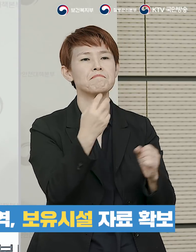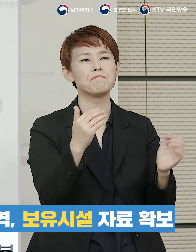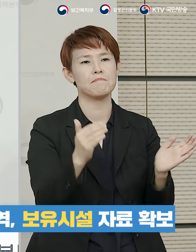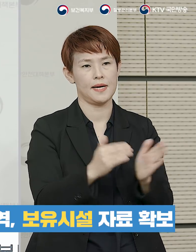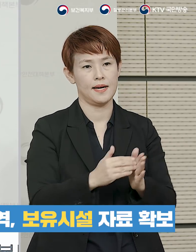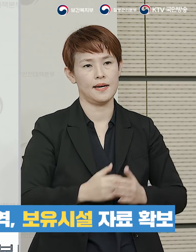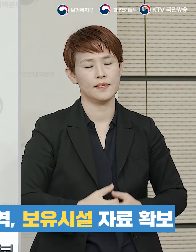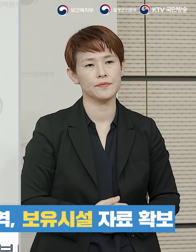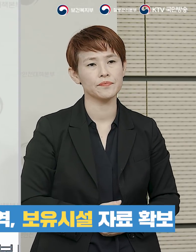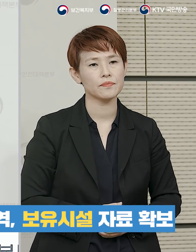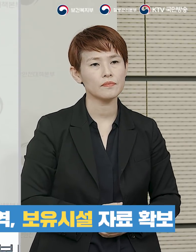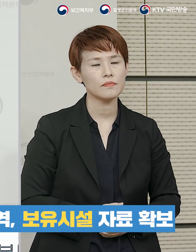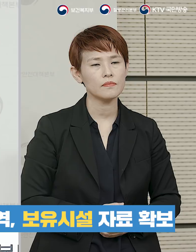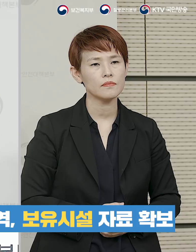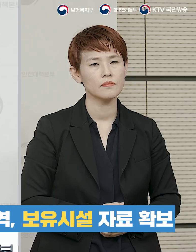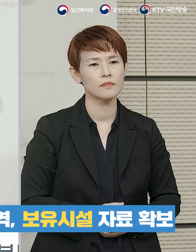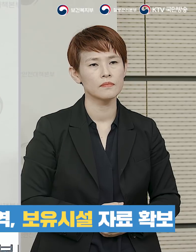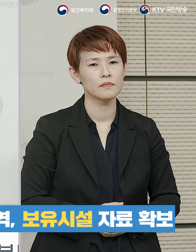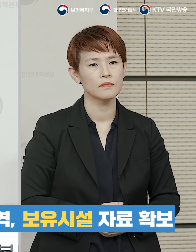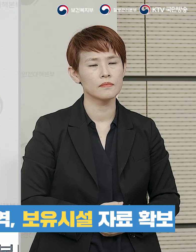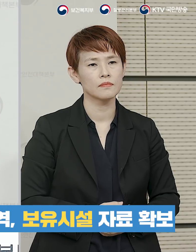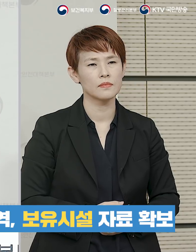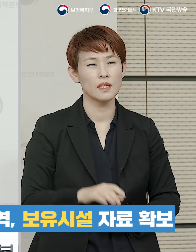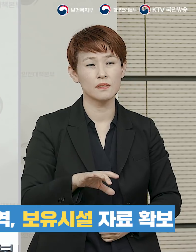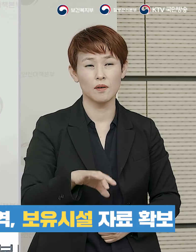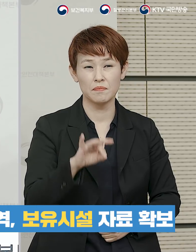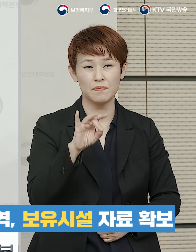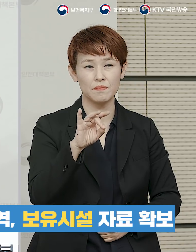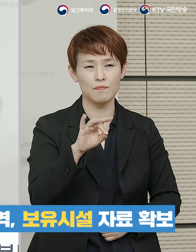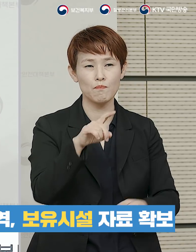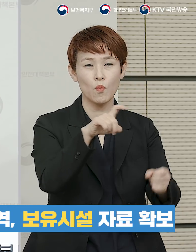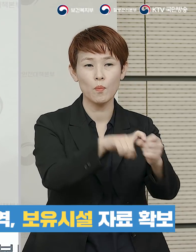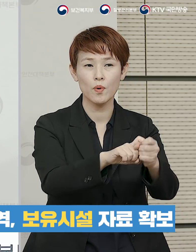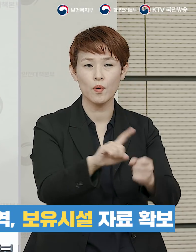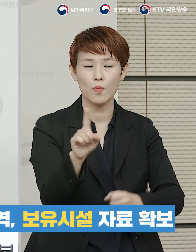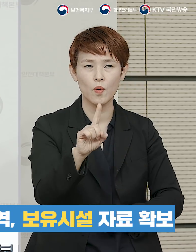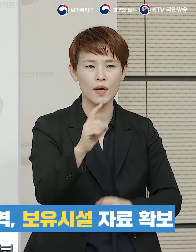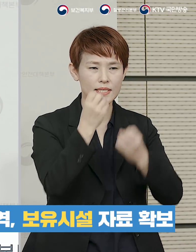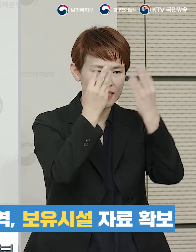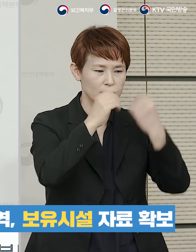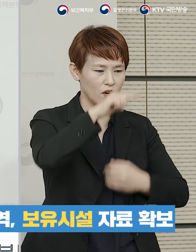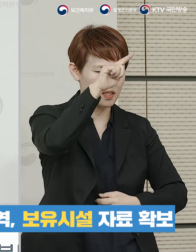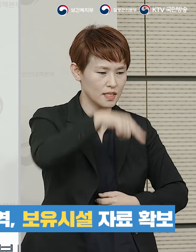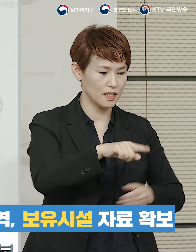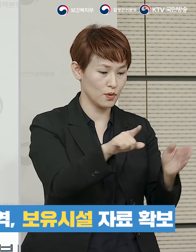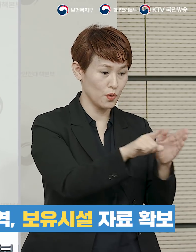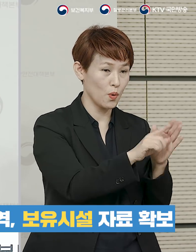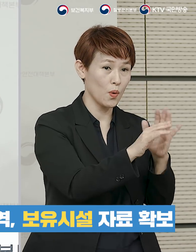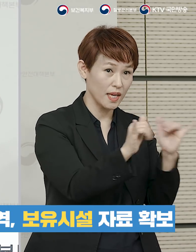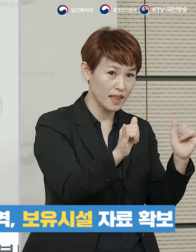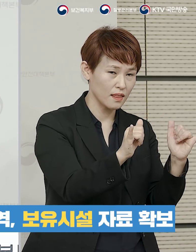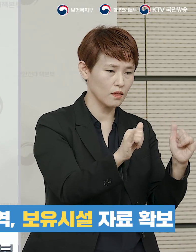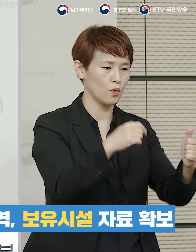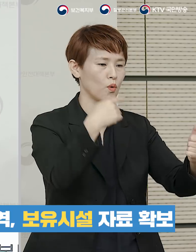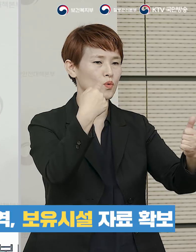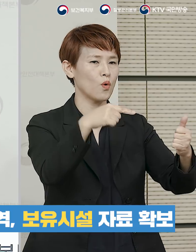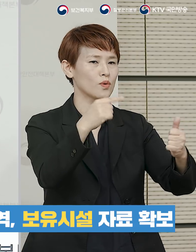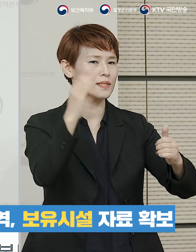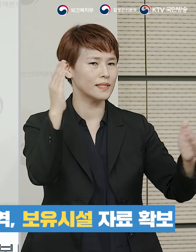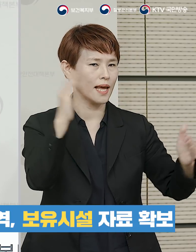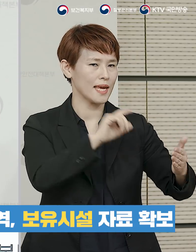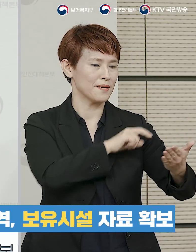분위기에서 진행되었다고 보고를 받았습니다 저희가 당초 목표로 하였던 신천지 교인과